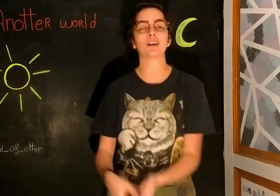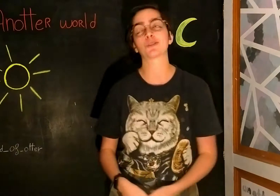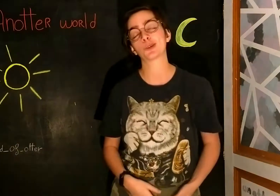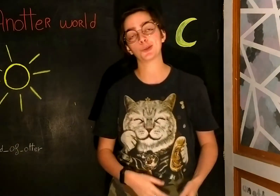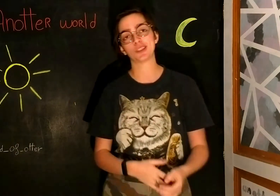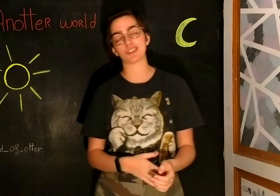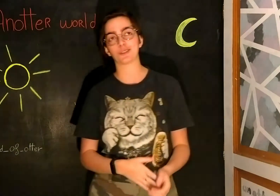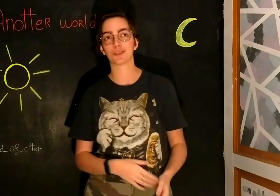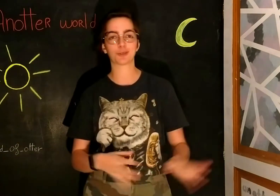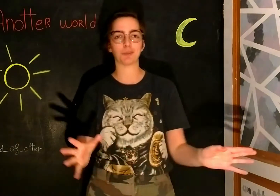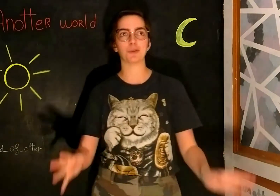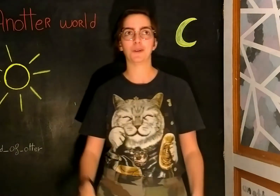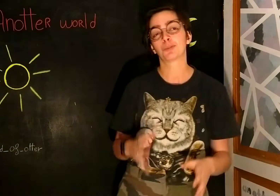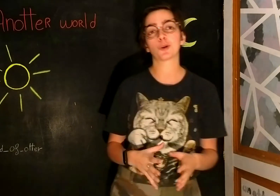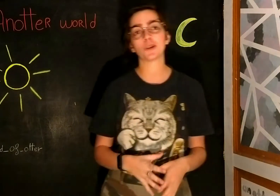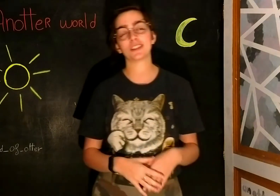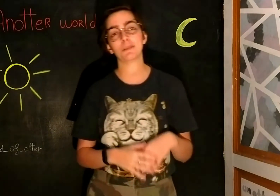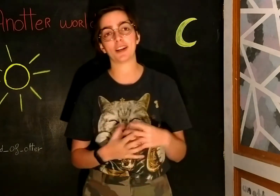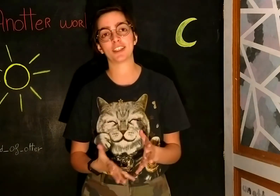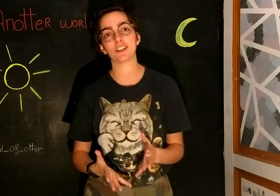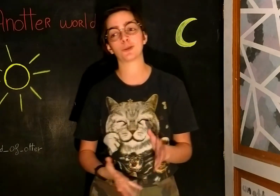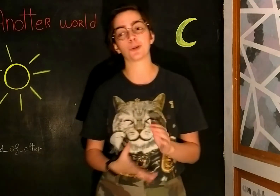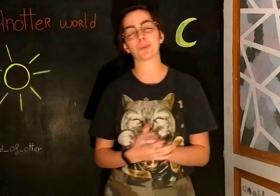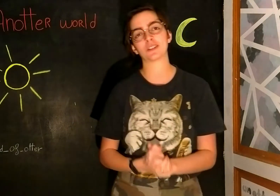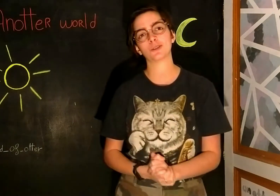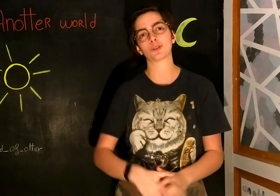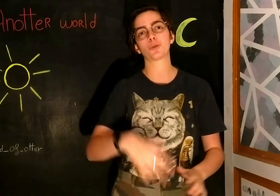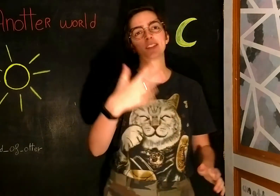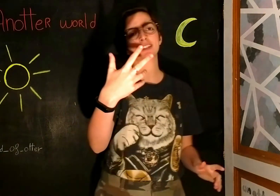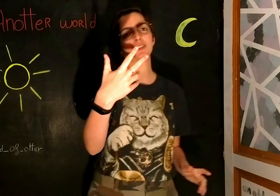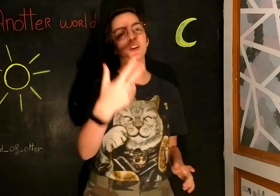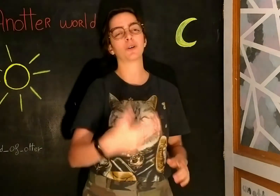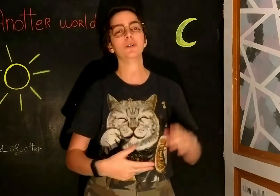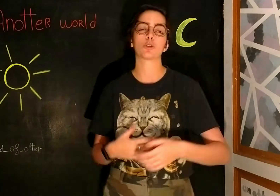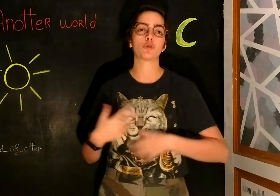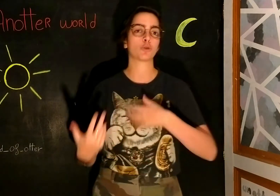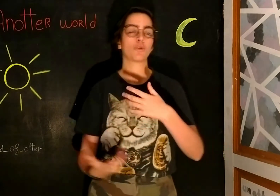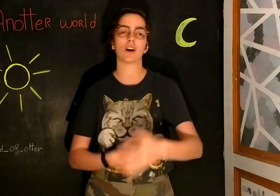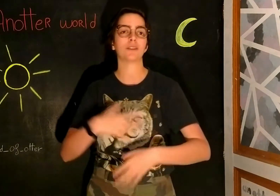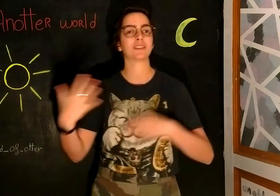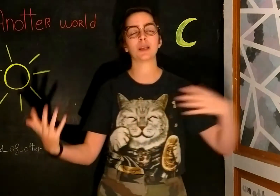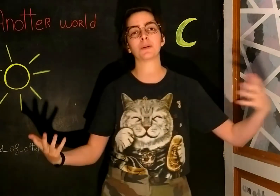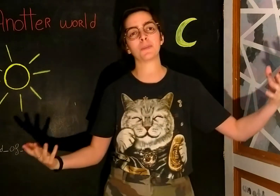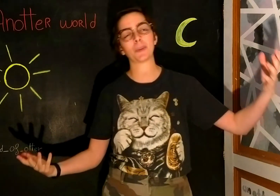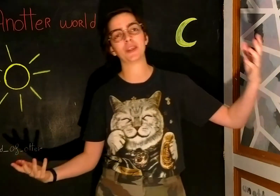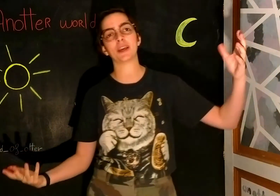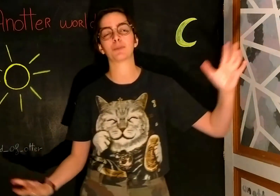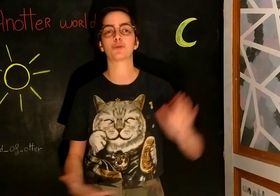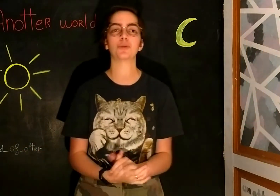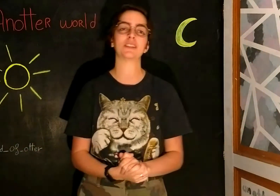à quoi tu peux t'attendre, tout simplement. Pour commencer, ma chaîne se présente en trois axes différents que tu retrouveras éparpillé un peu tous les